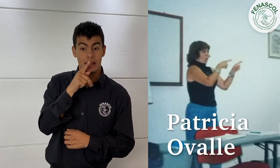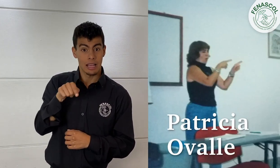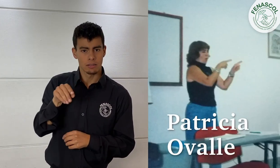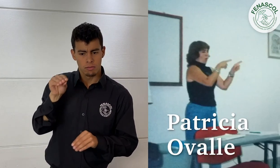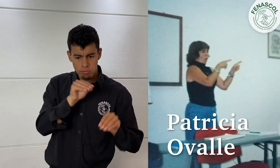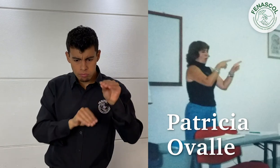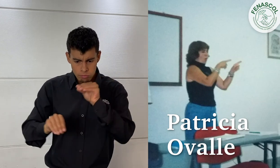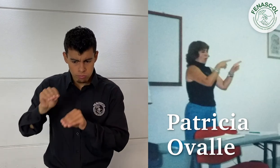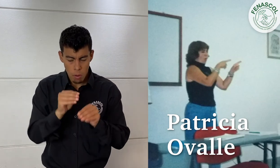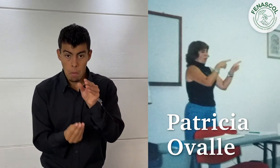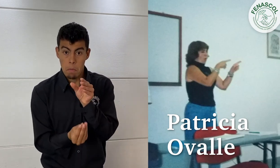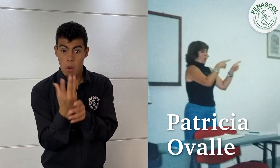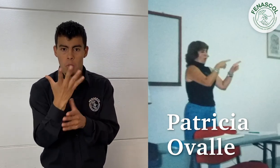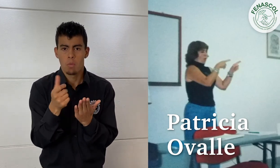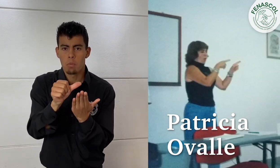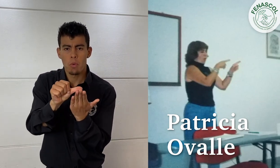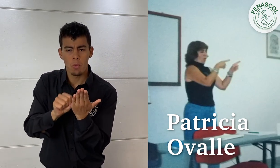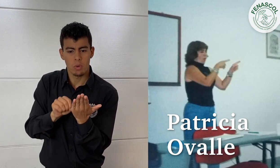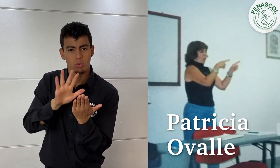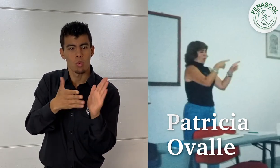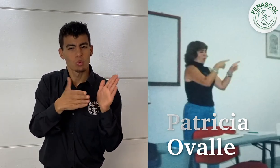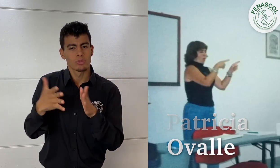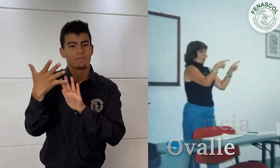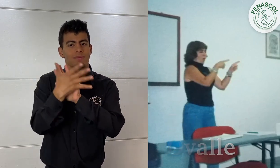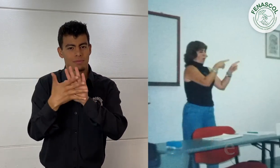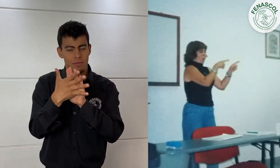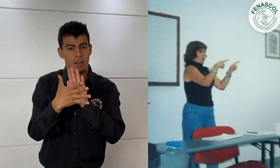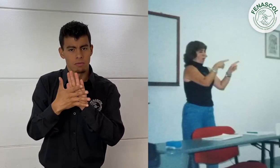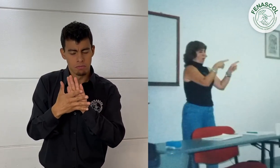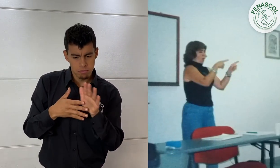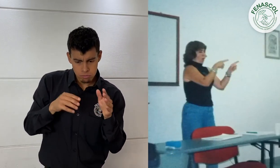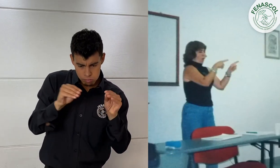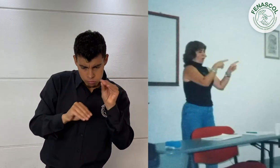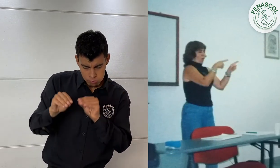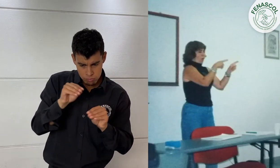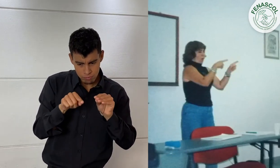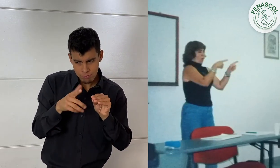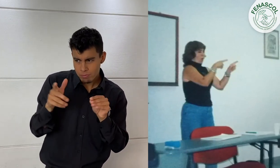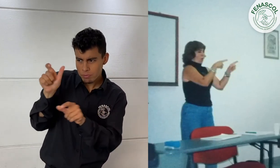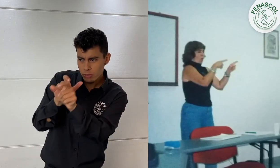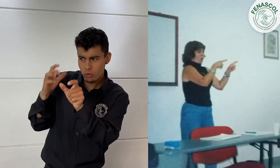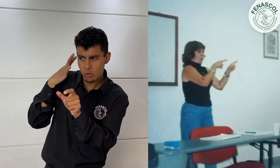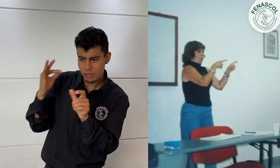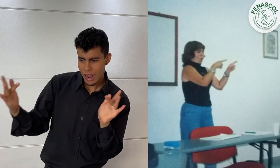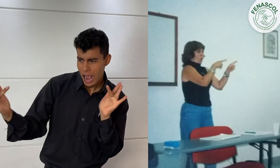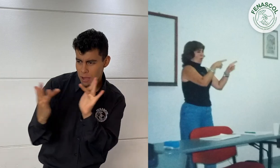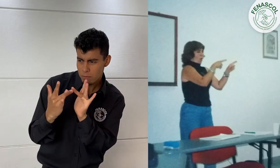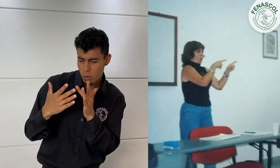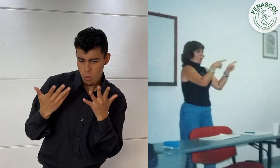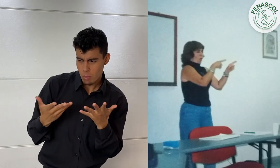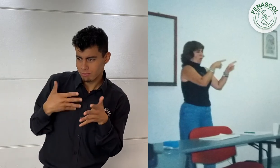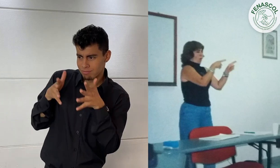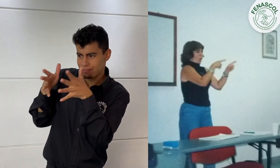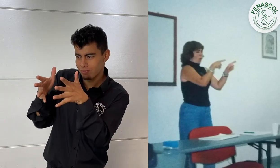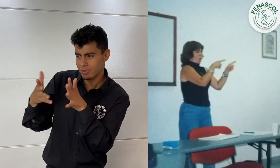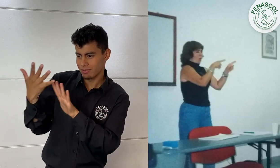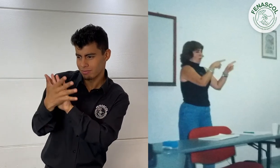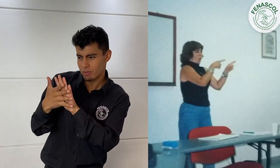Por eso, una persona sorda, Patricia Ovalle, creó un programa para los cursos de lengua de señas pensando en la